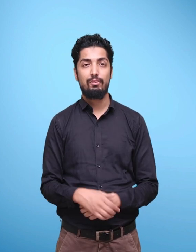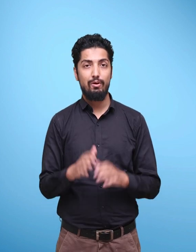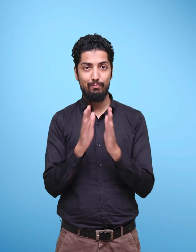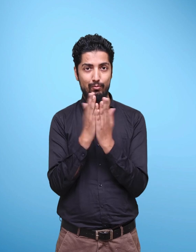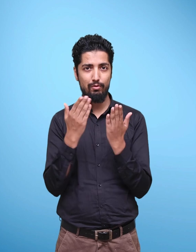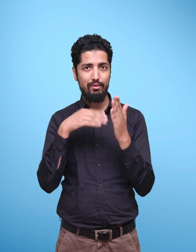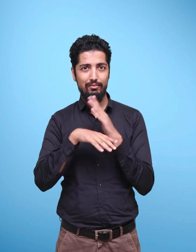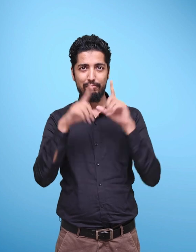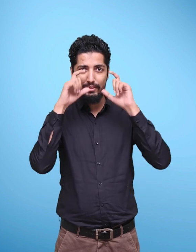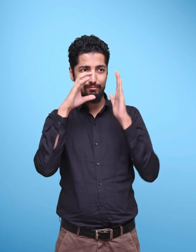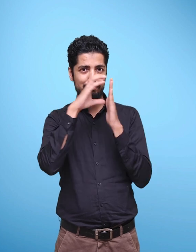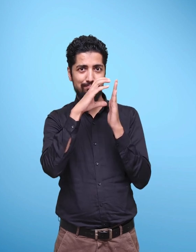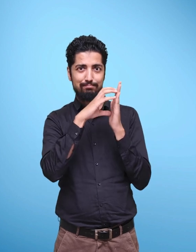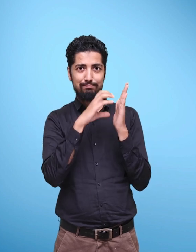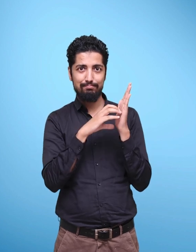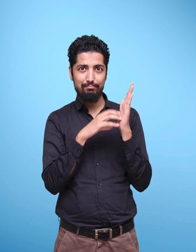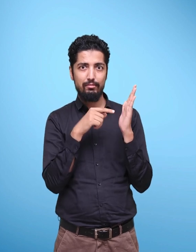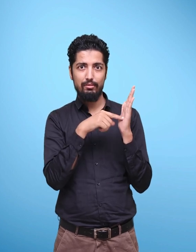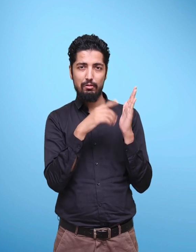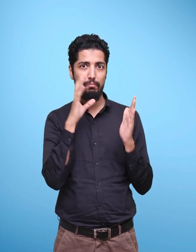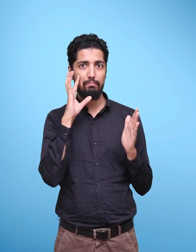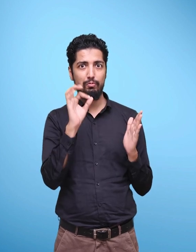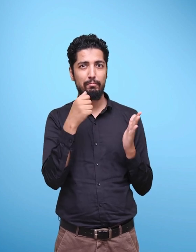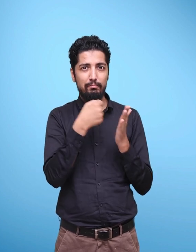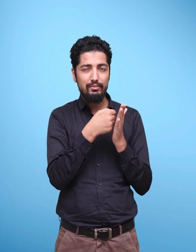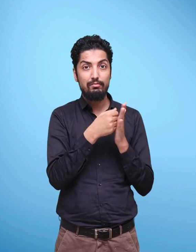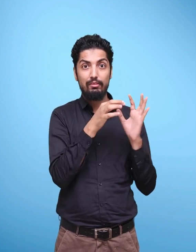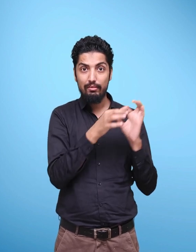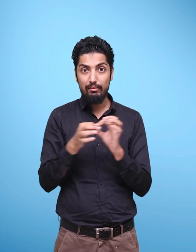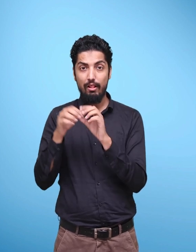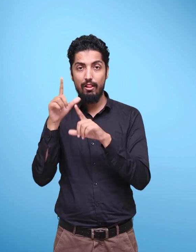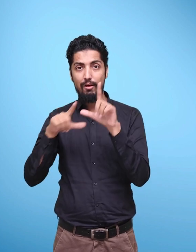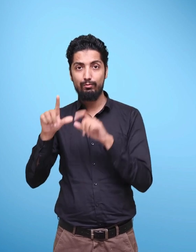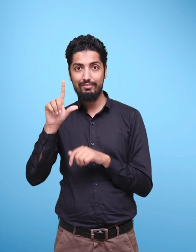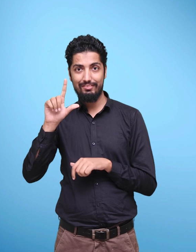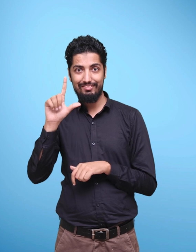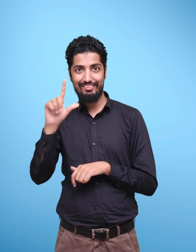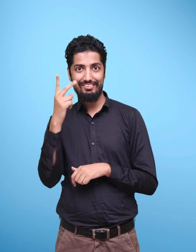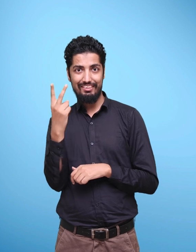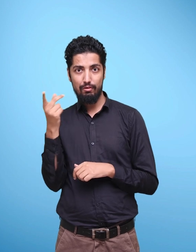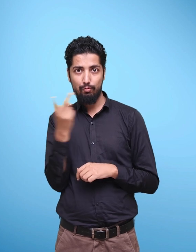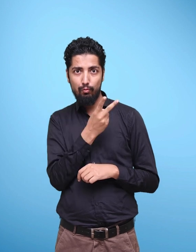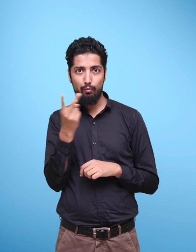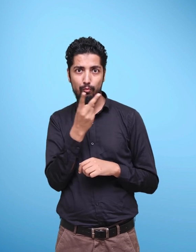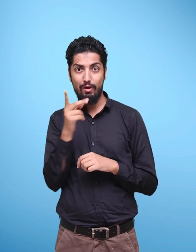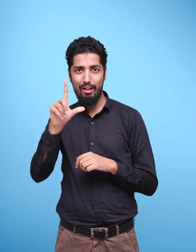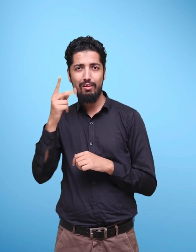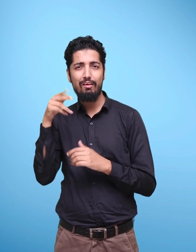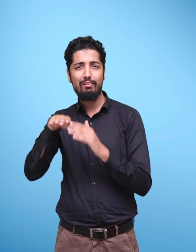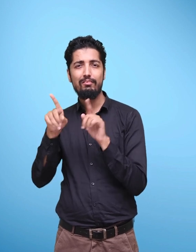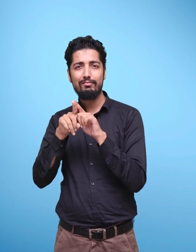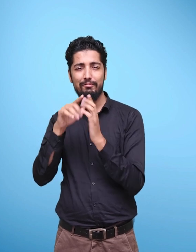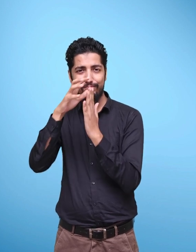. Illustrations are of primary importance and more so in a second language textbook.